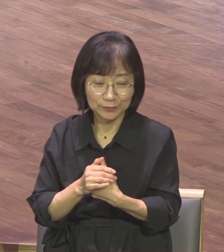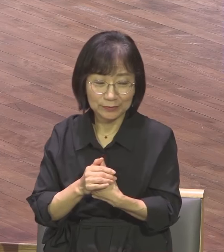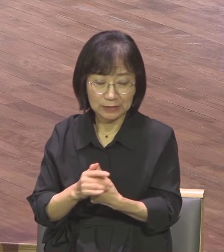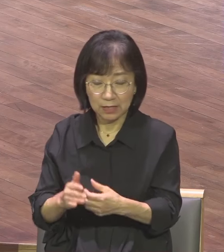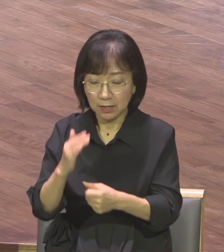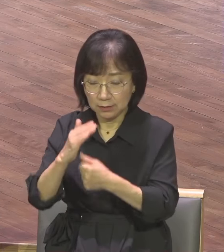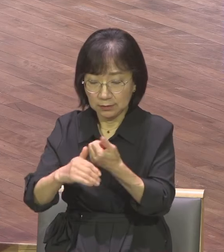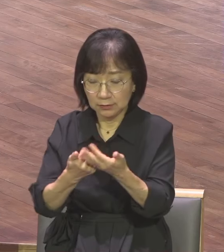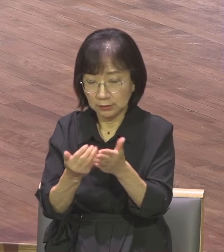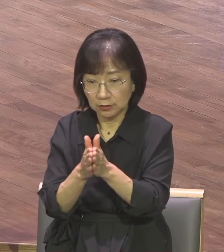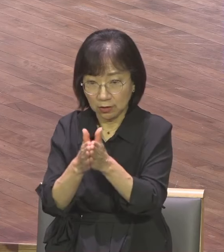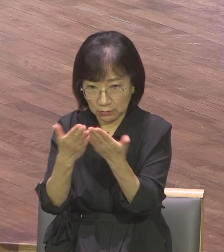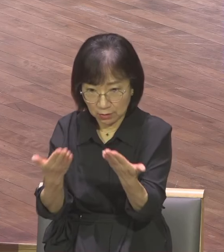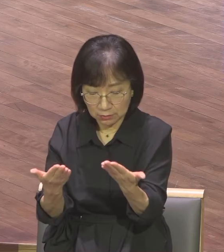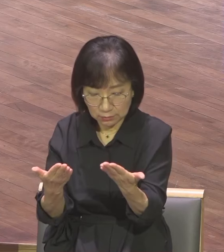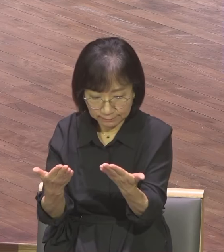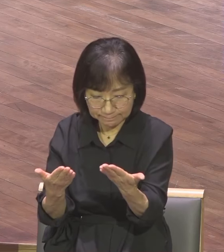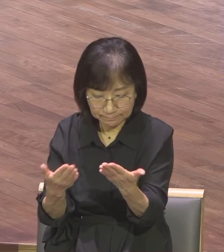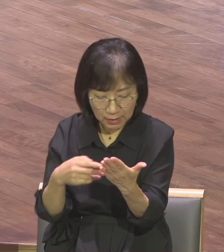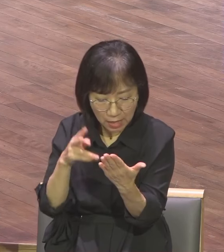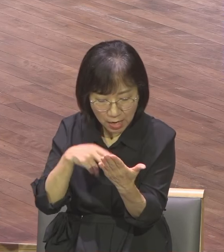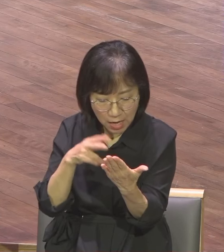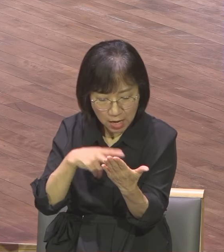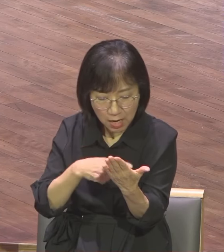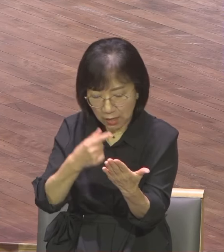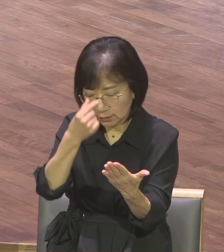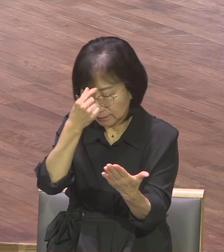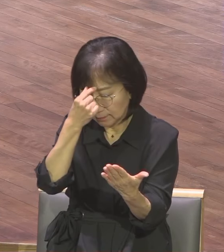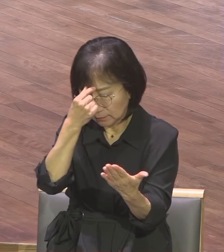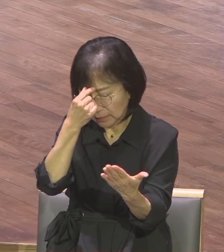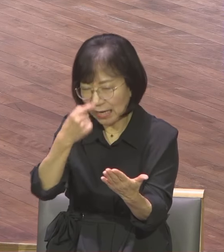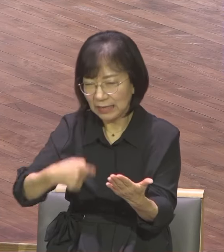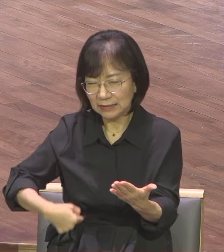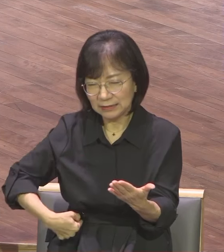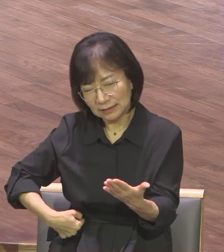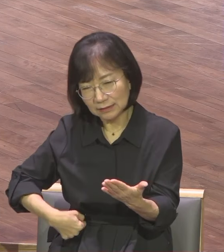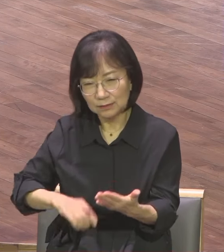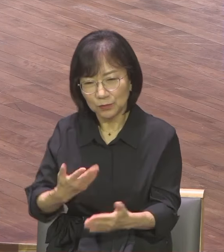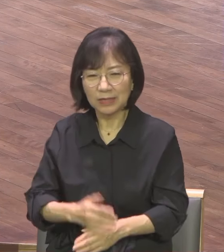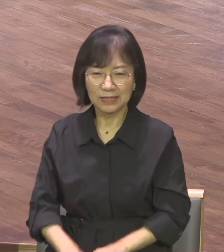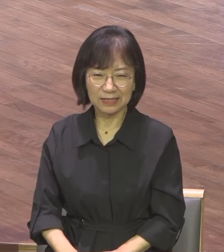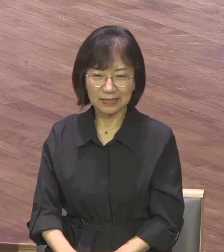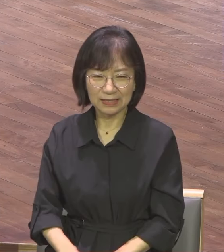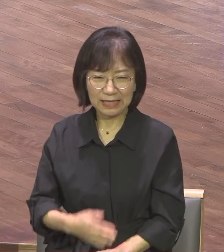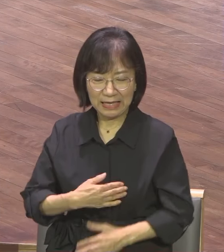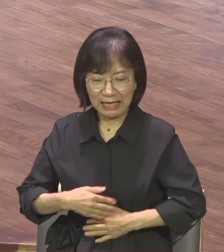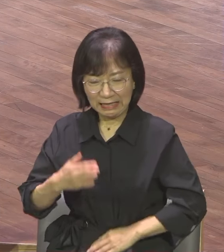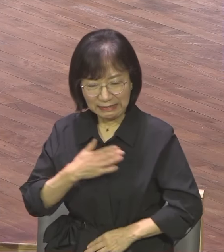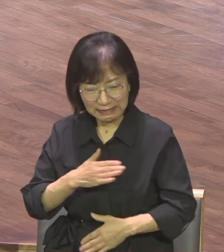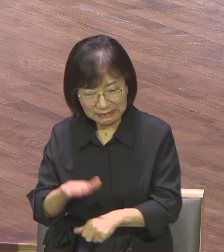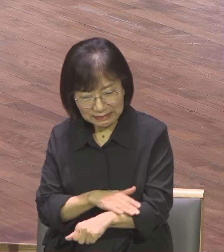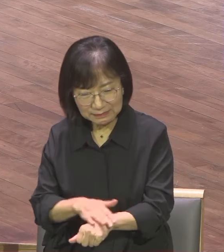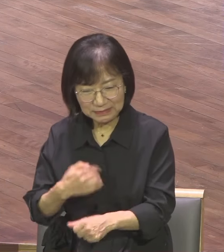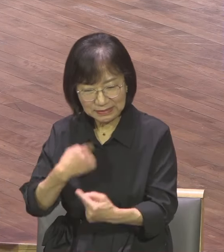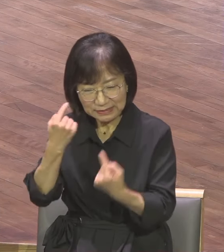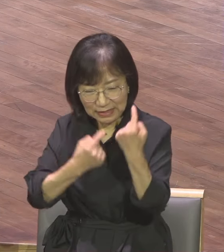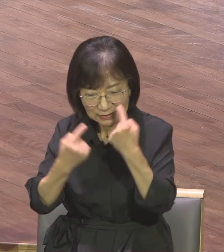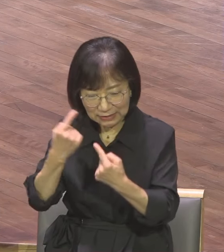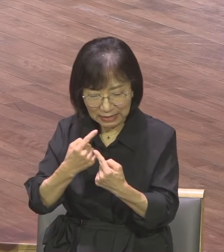성경을 읽고 묵사감을 읽다마다 내 근본이 보이고 내 상처가 보이고 내 죄성이